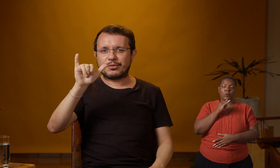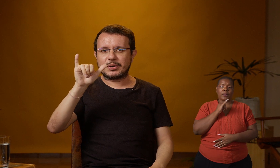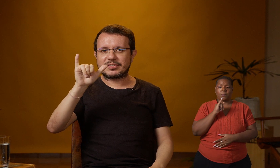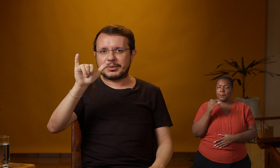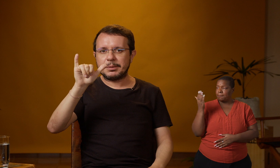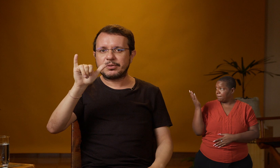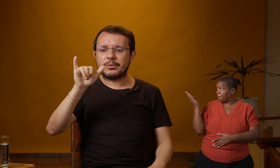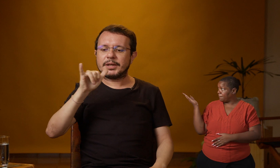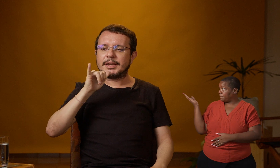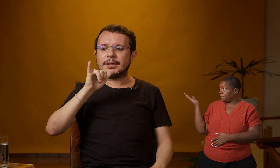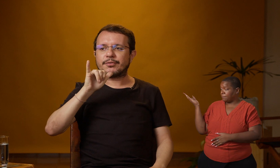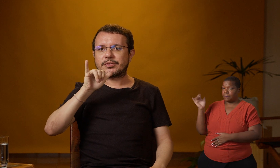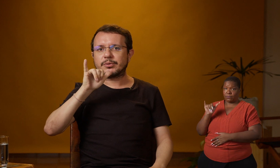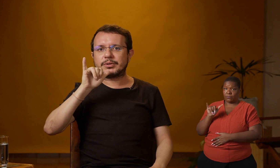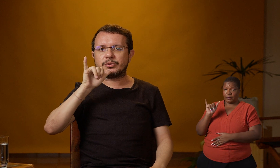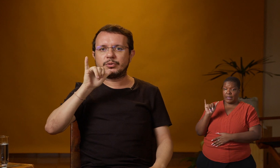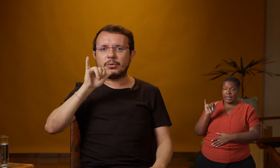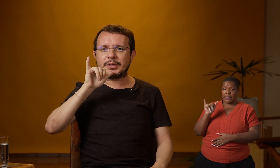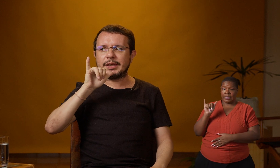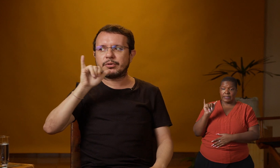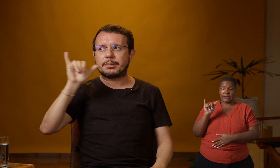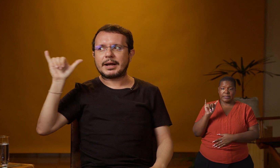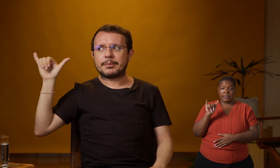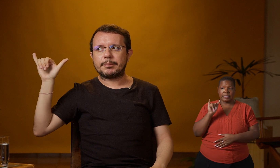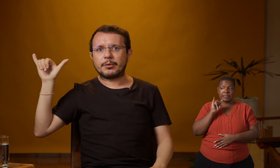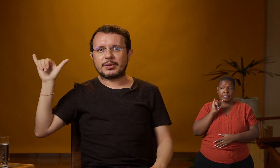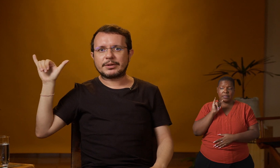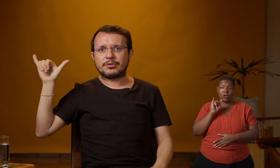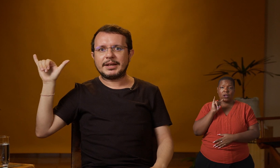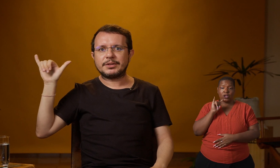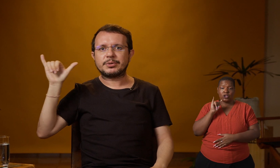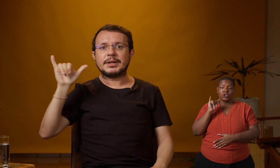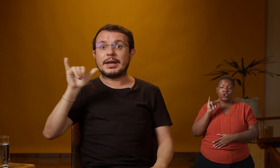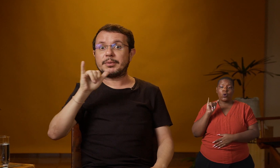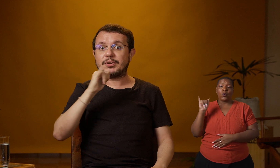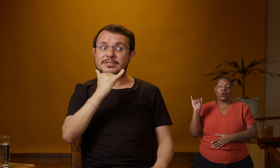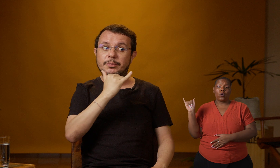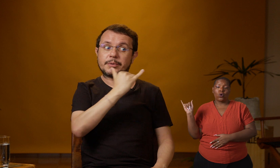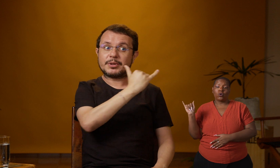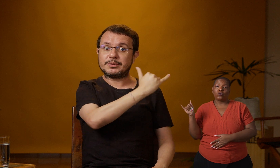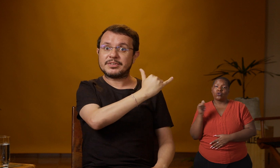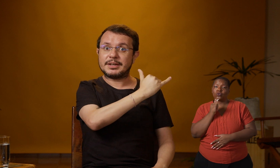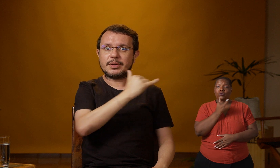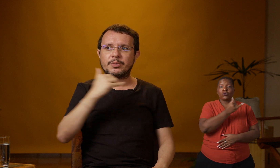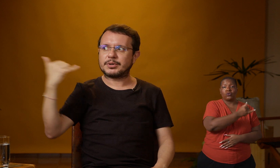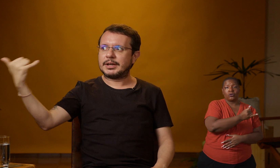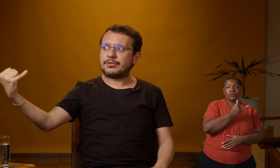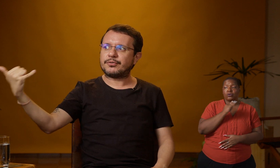configuração em Y e eu faço do queixo para o meu lado direito, é uma direção, para o meu lado esquerdo é outra. De